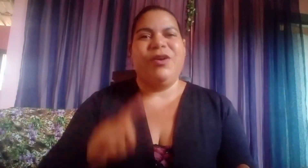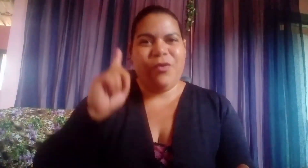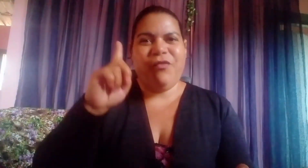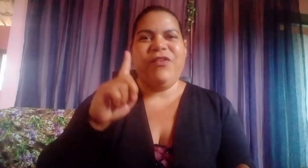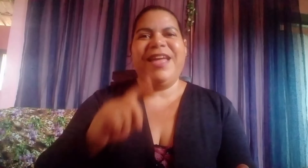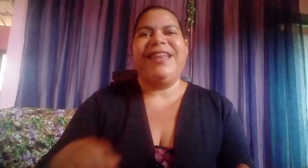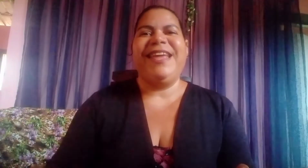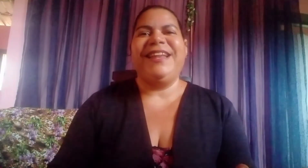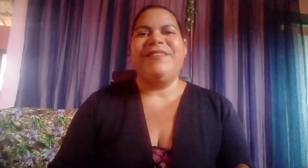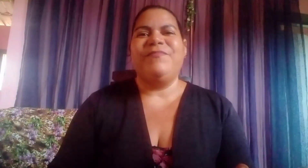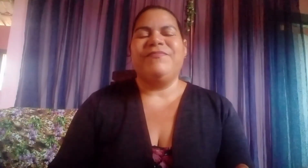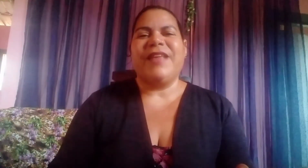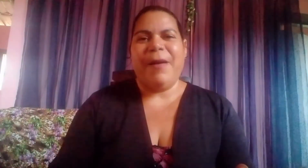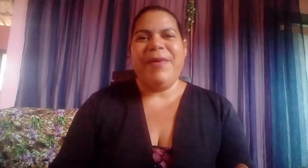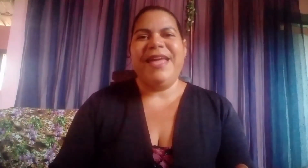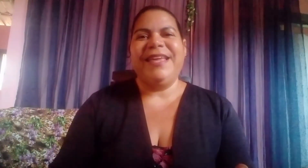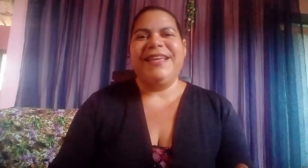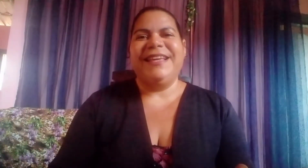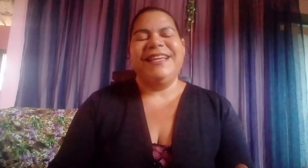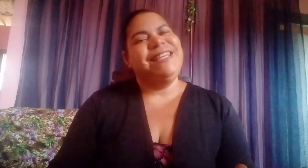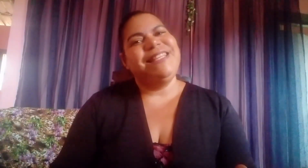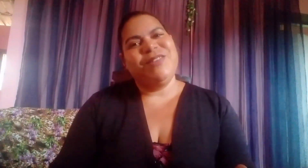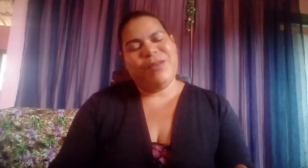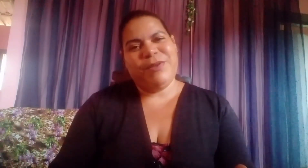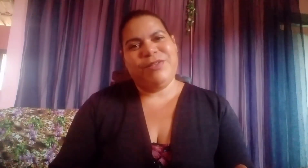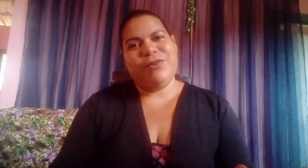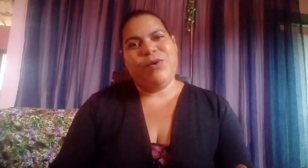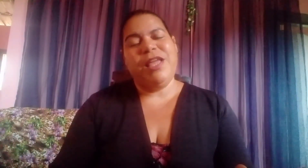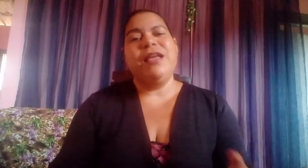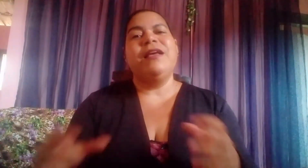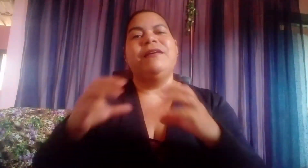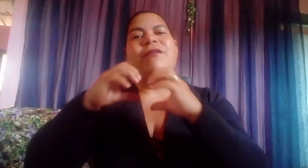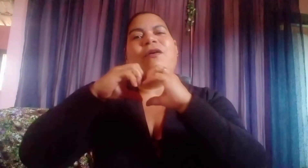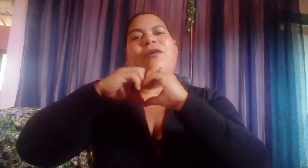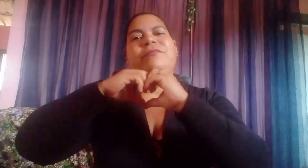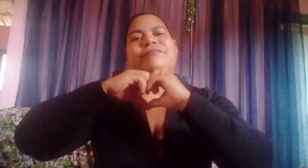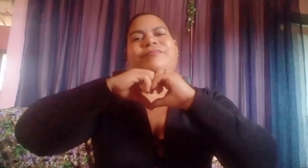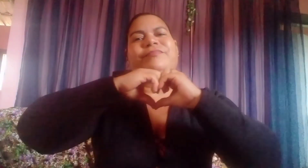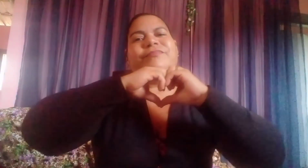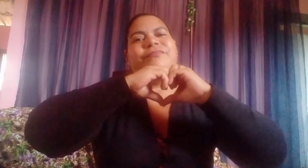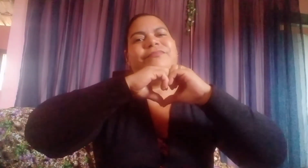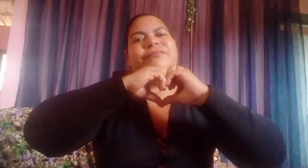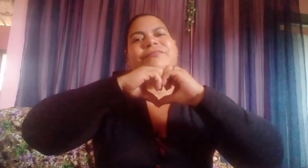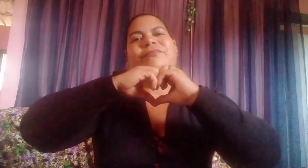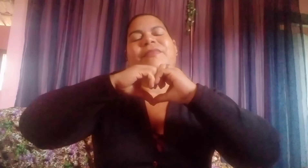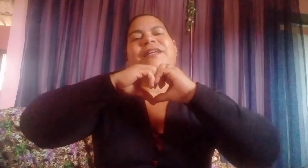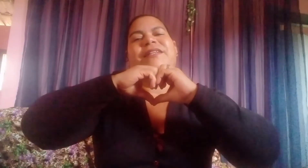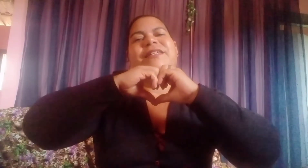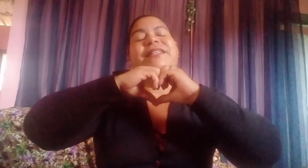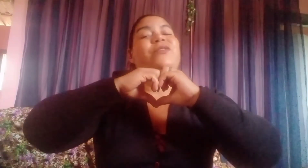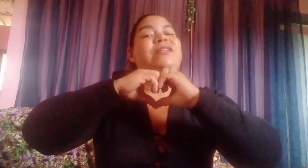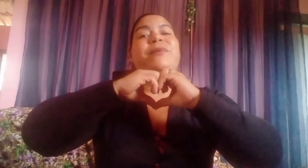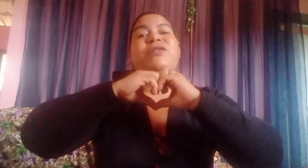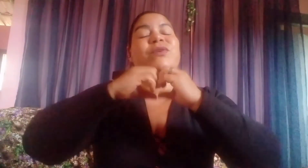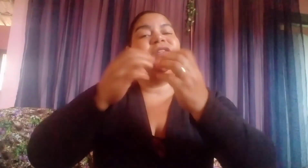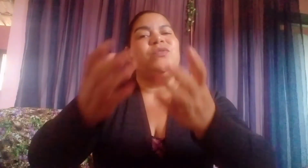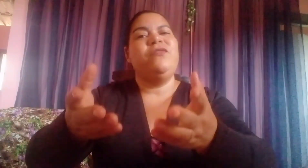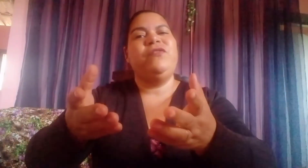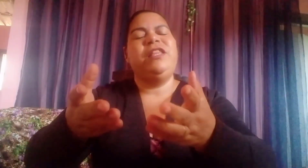Confia nele. Amém? Que Deus abençoe. Ó. Deus abençoe a sua vida.